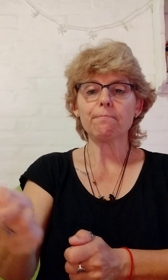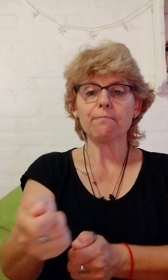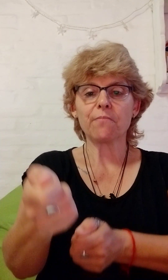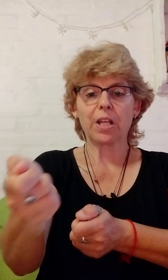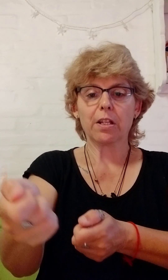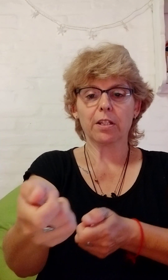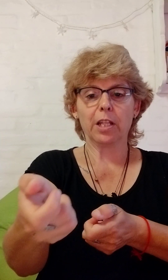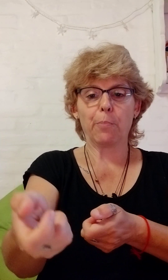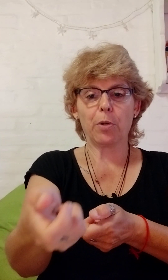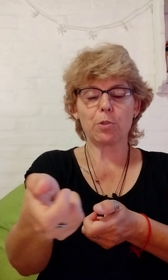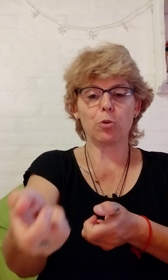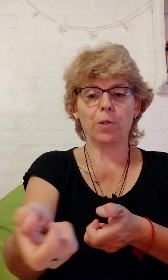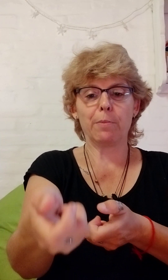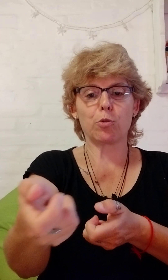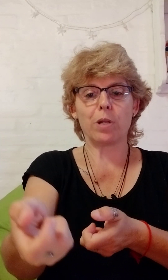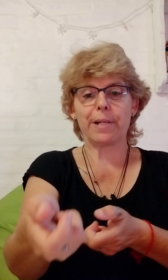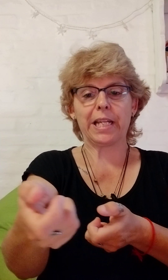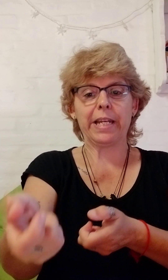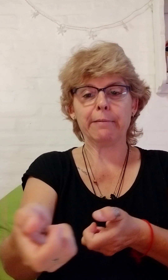Y después como si tuviéramos una manguera.